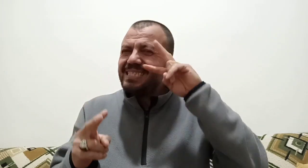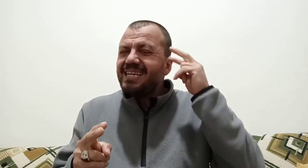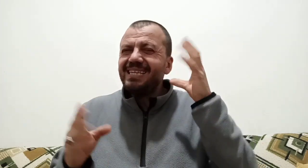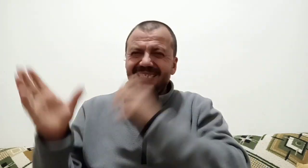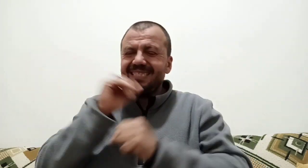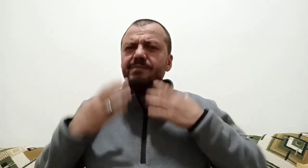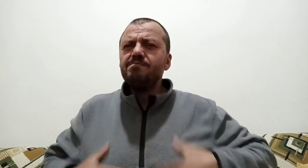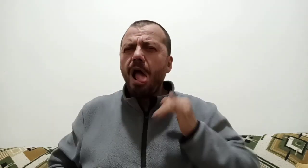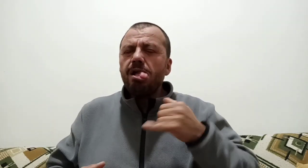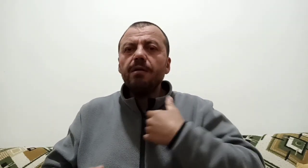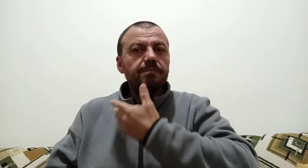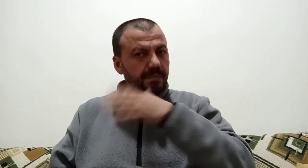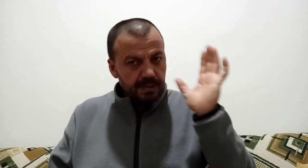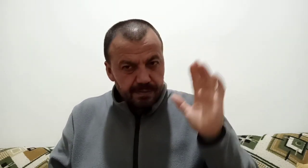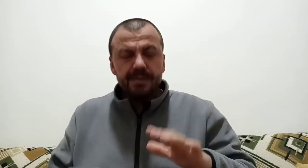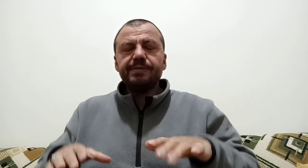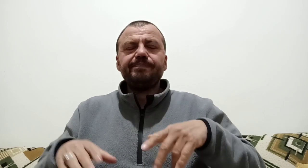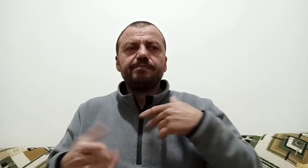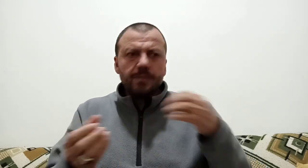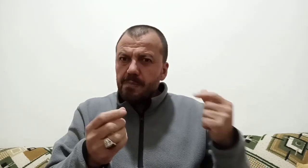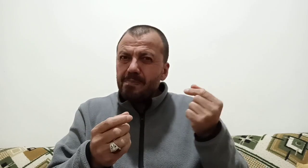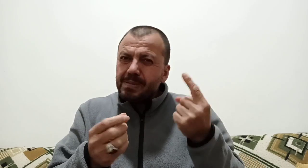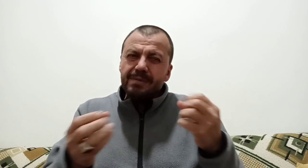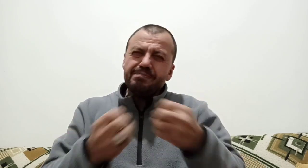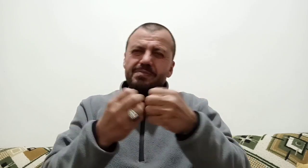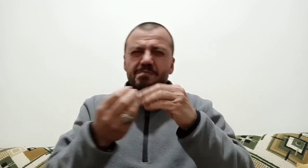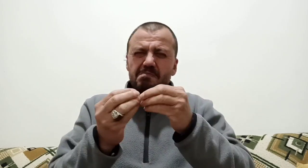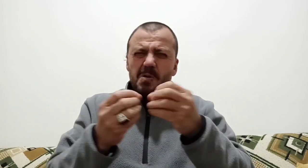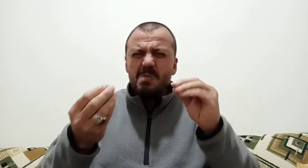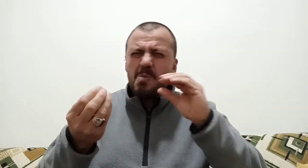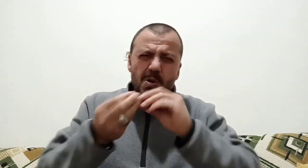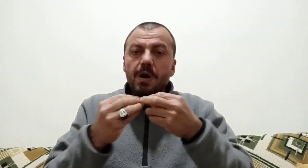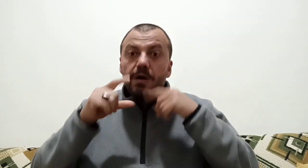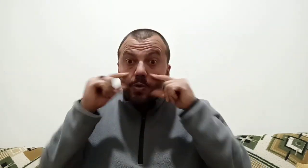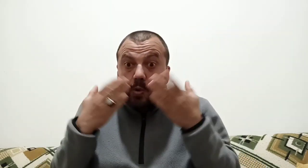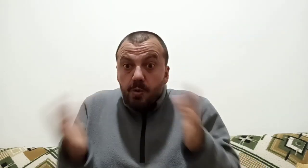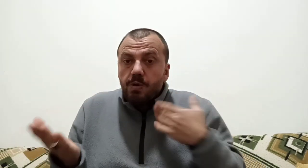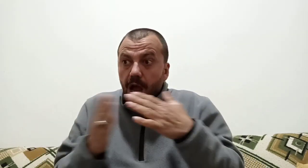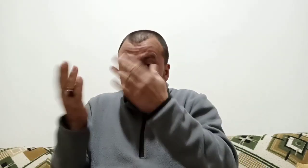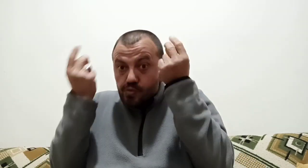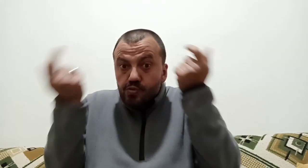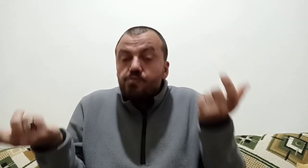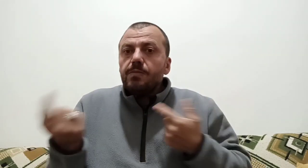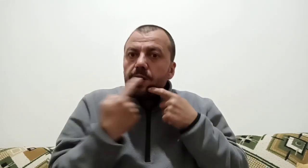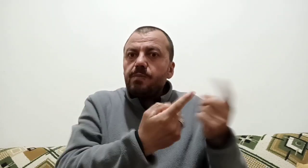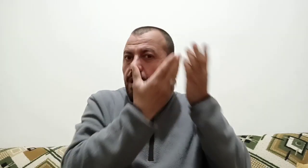bu böyle tabi biraz şey olunca